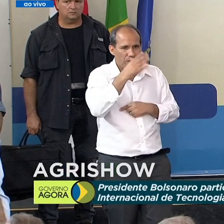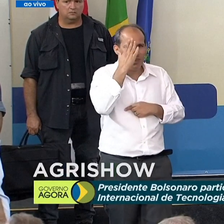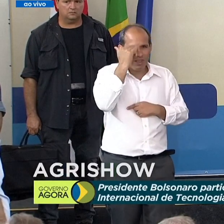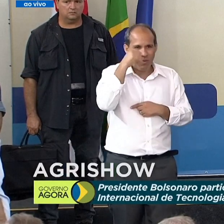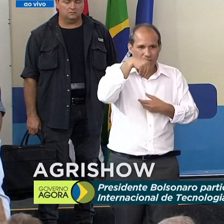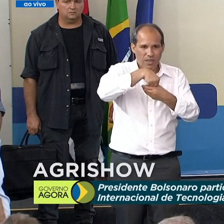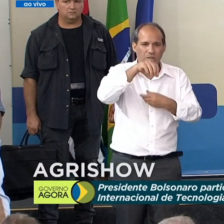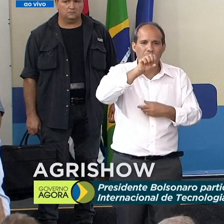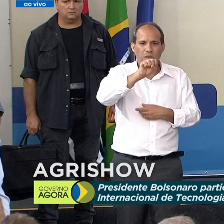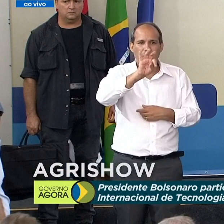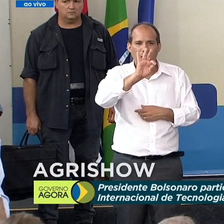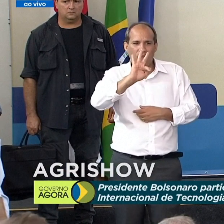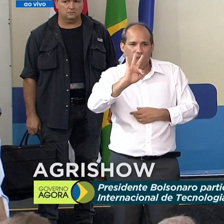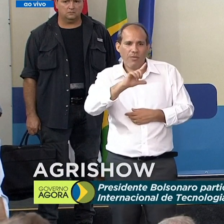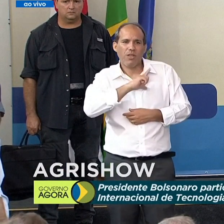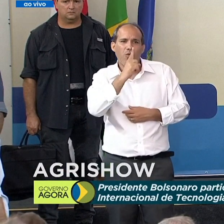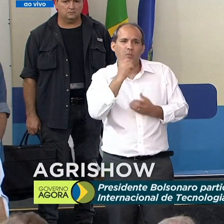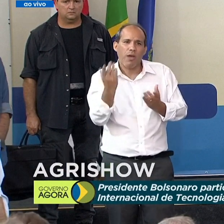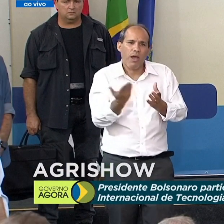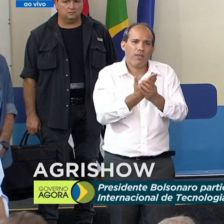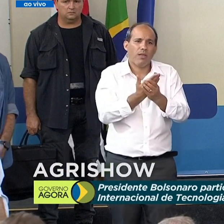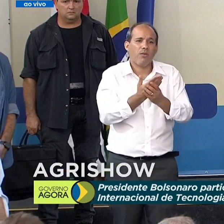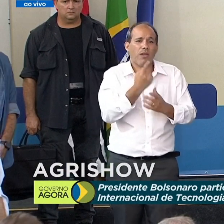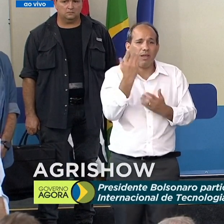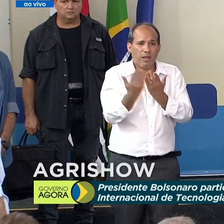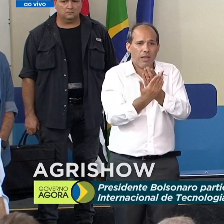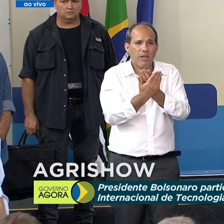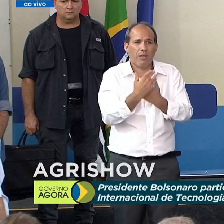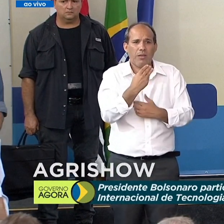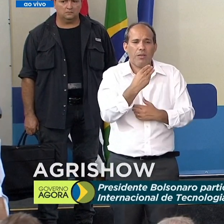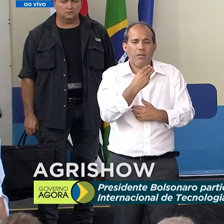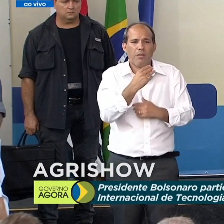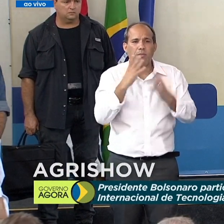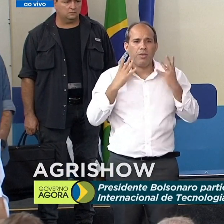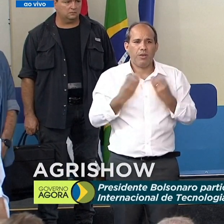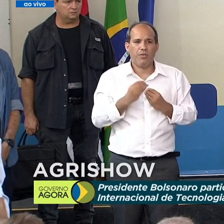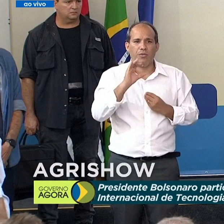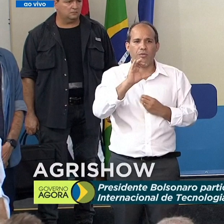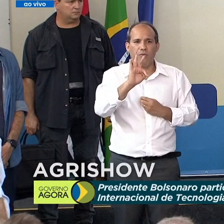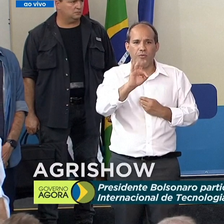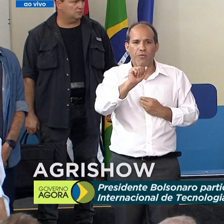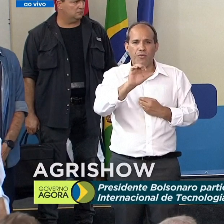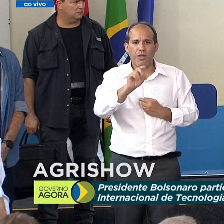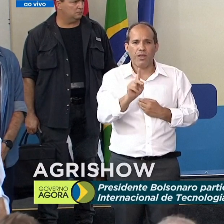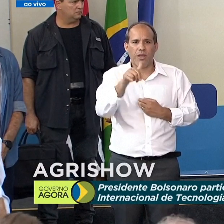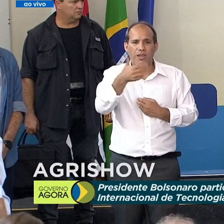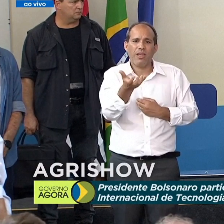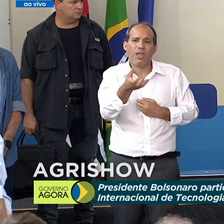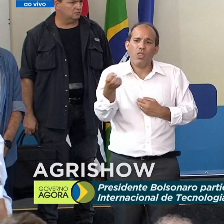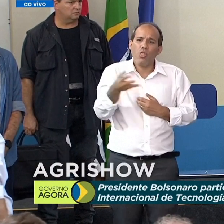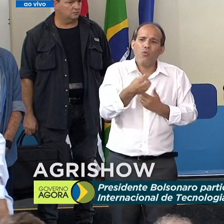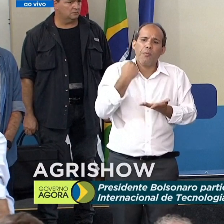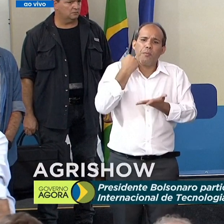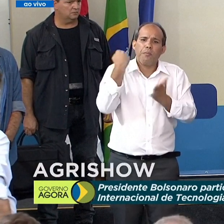Tribunal Federal tem uma ação que está sendo levada avante pelo ministro Fachin, querendo um novo marco temporal.